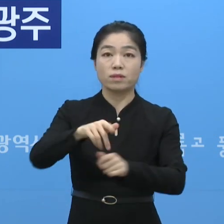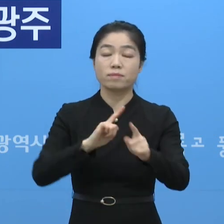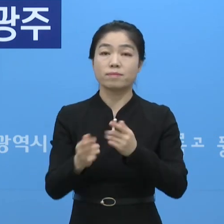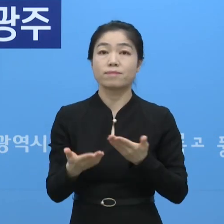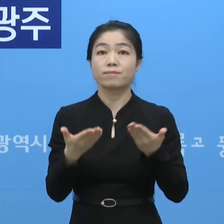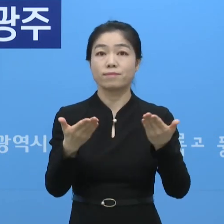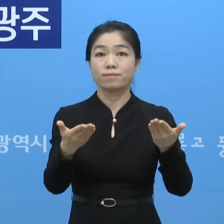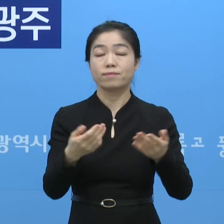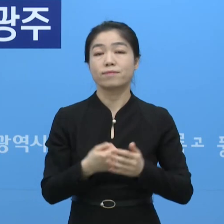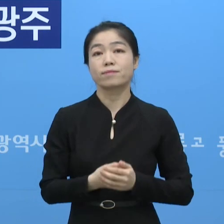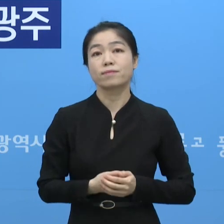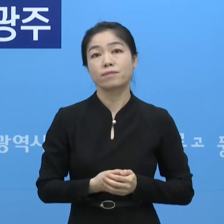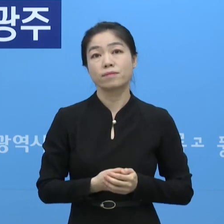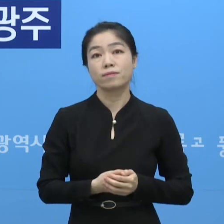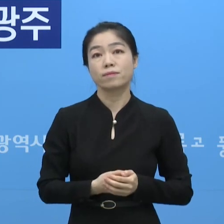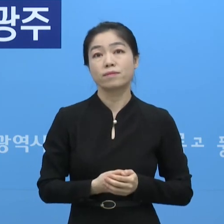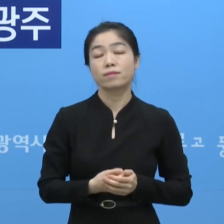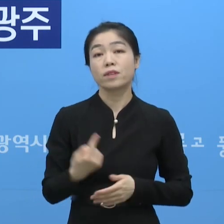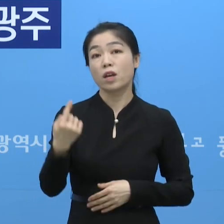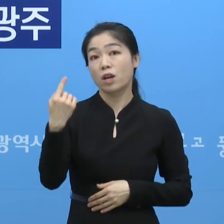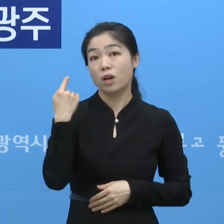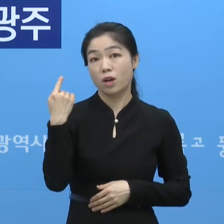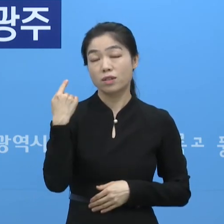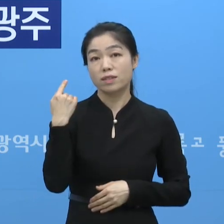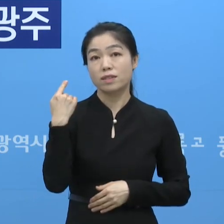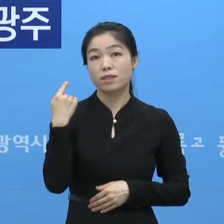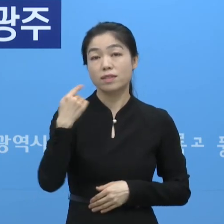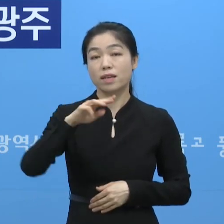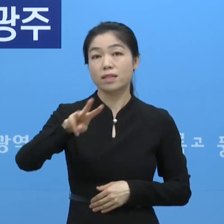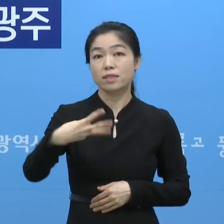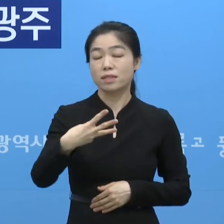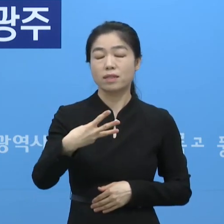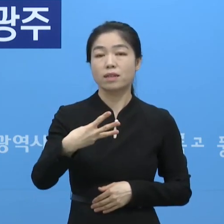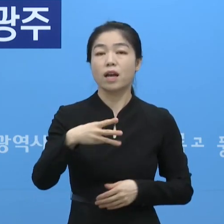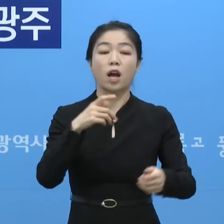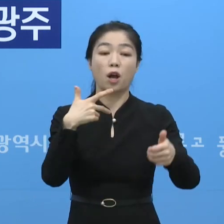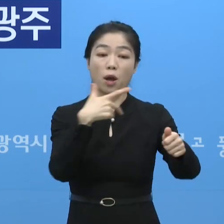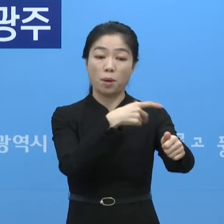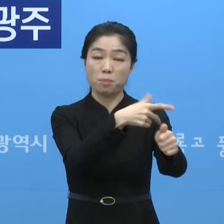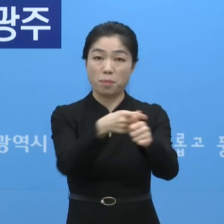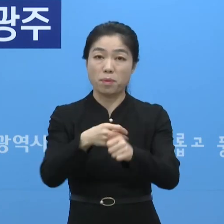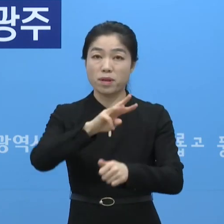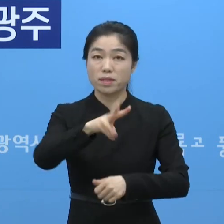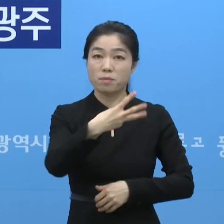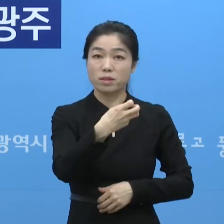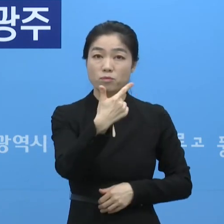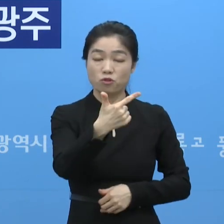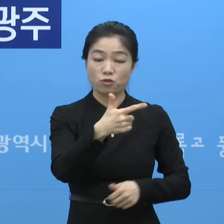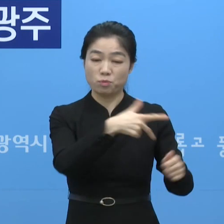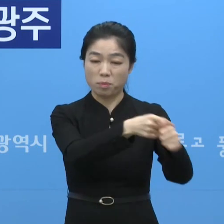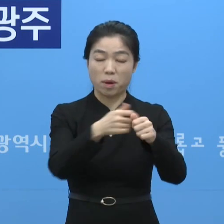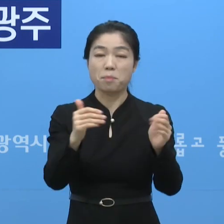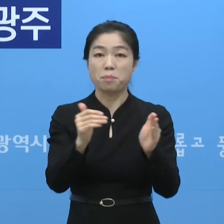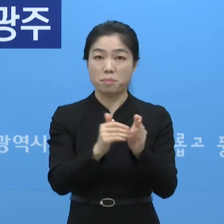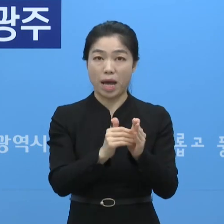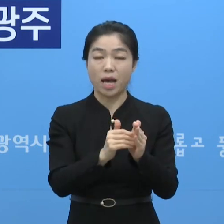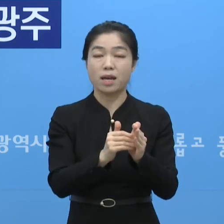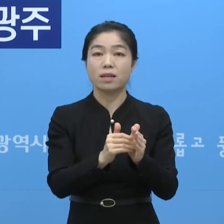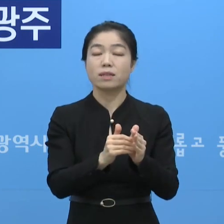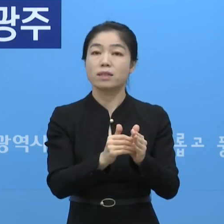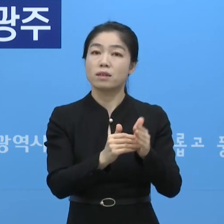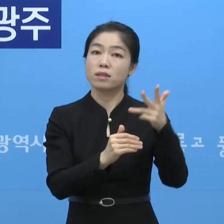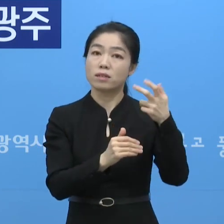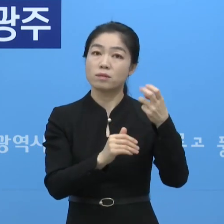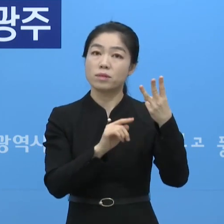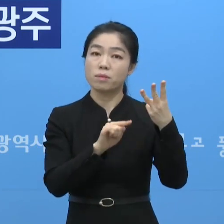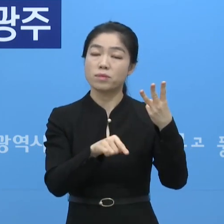현황입니다. 지금 어제도 검사가 접종이 336명 추가 진행돼서 접종률은